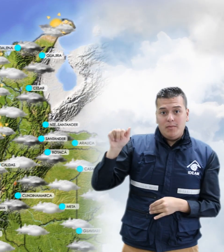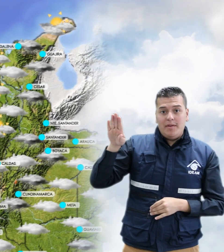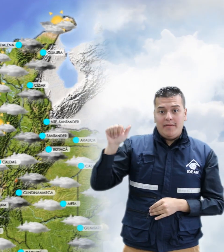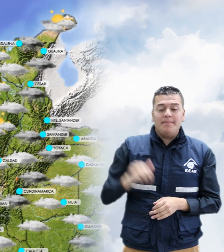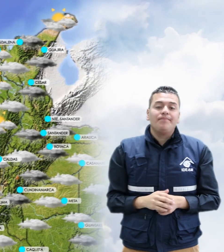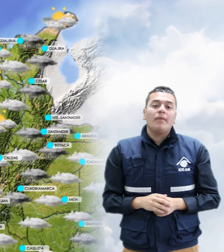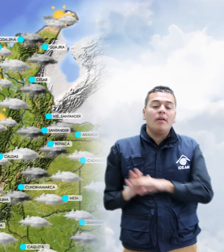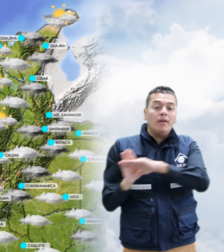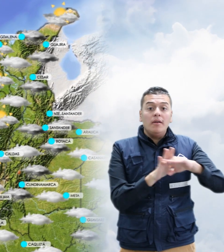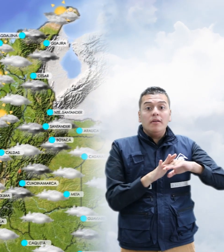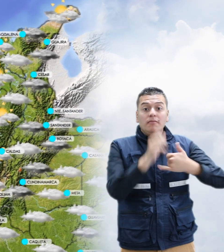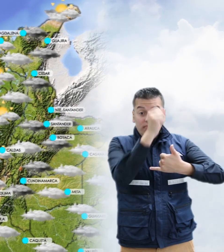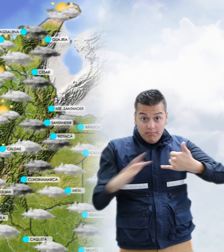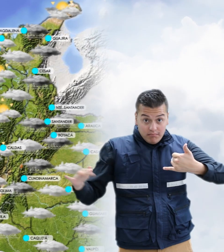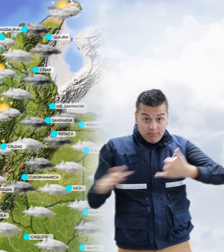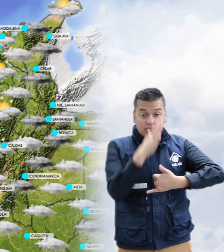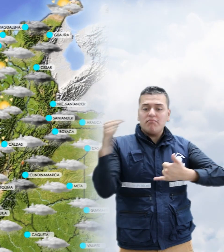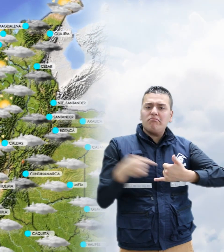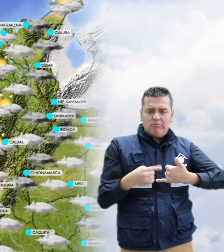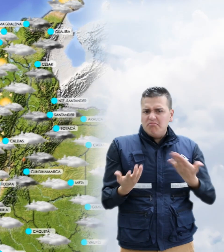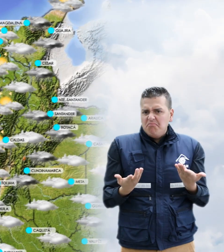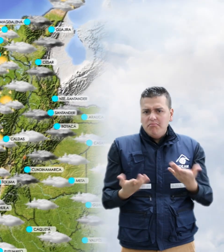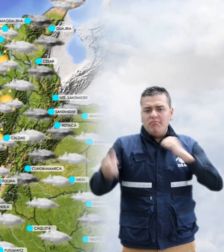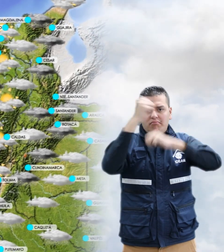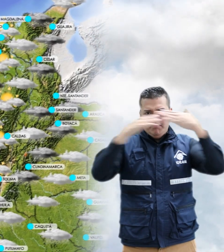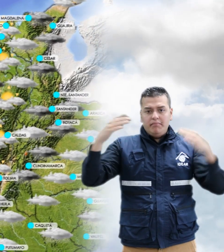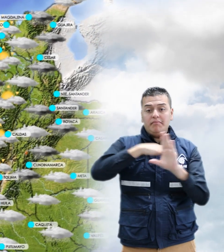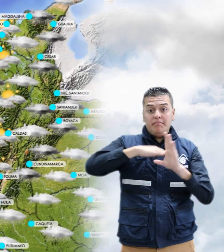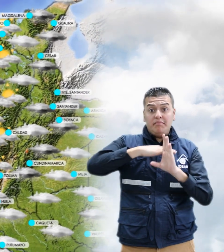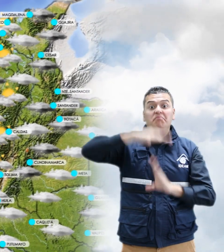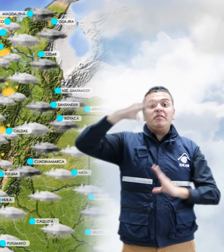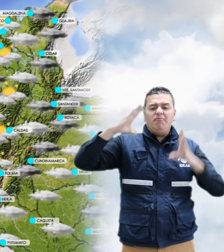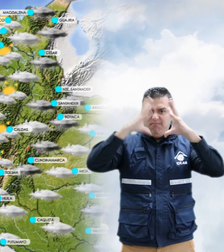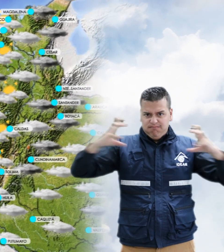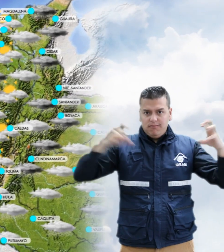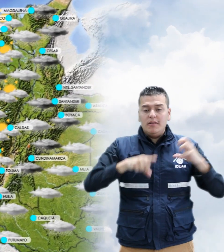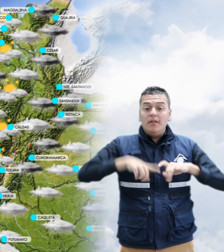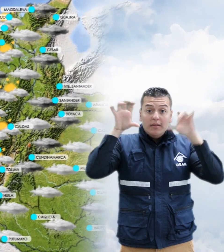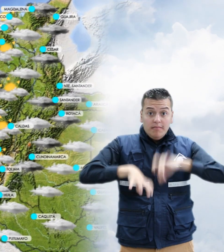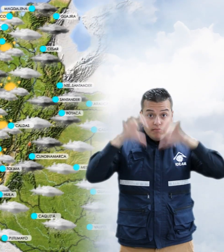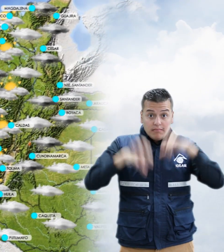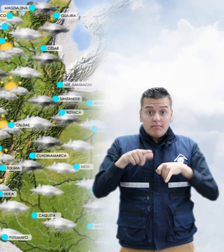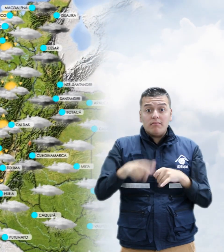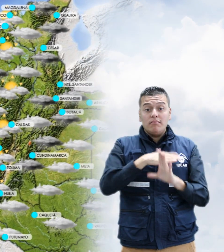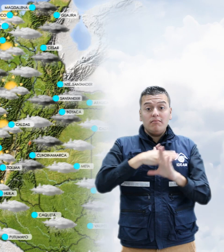la región pacífica, se prevén algunas condiciones de cielo, entre parcial y mayormente nublado, con lluvias de carácter moderado fuerte en el